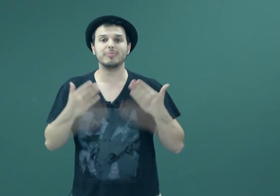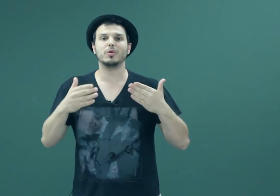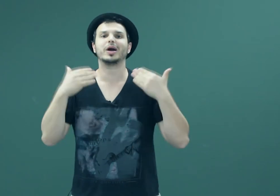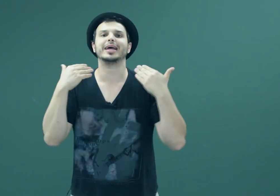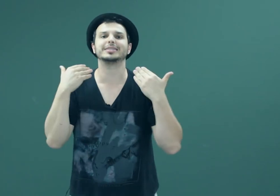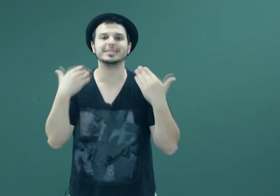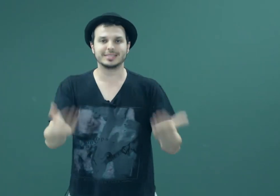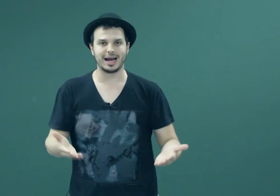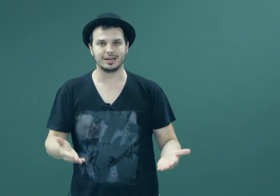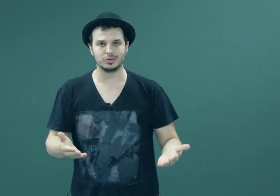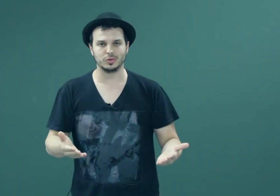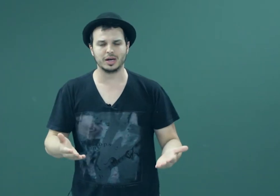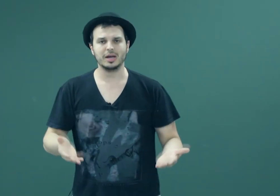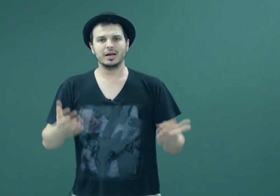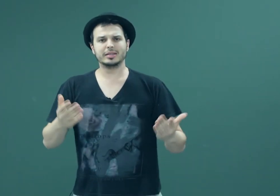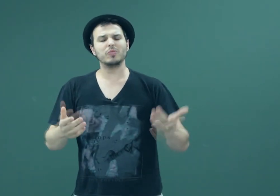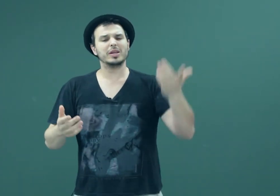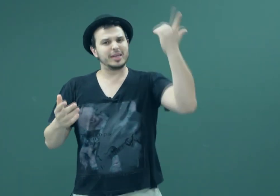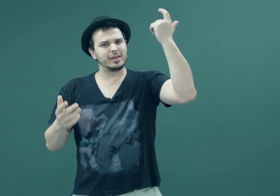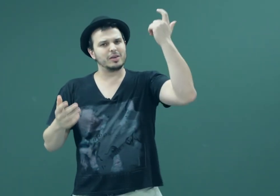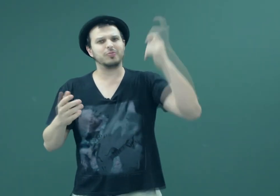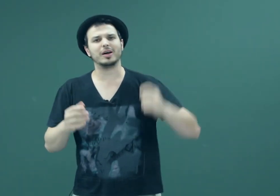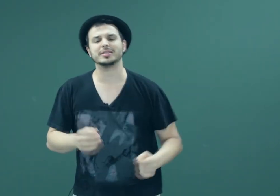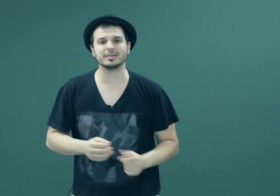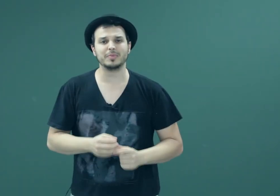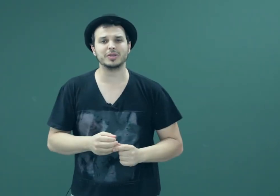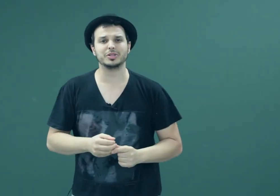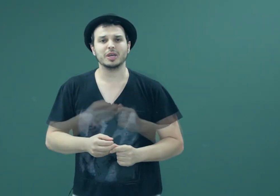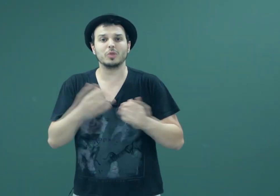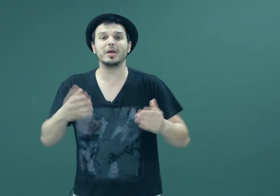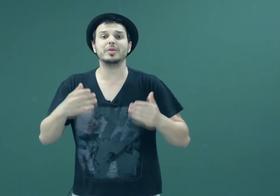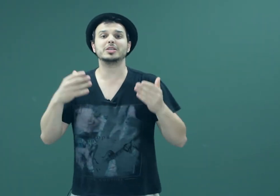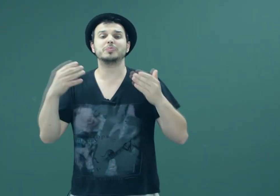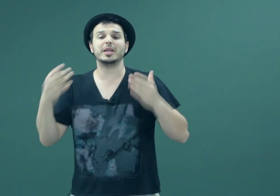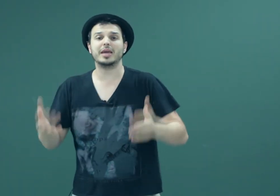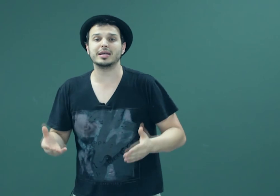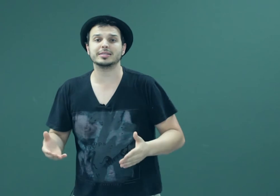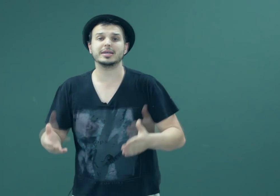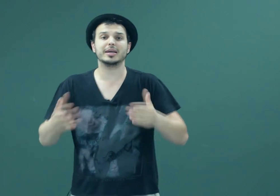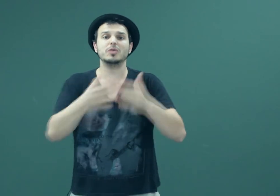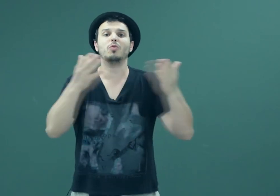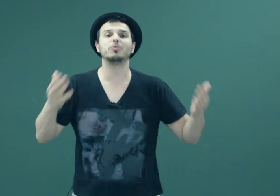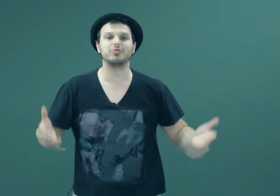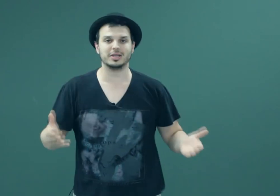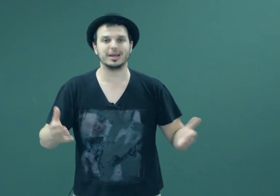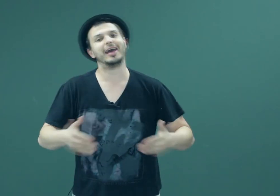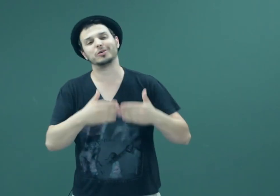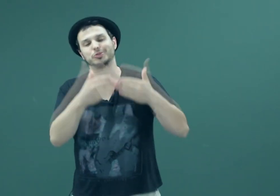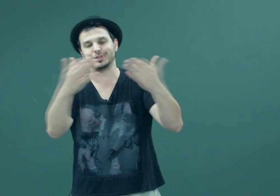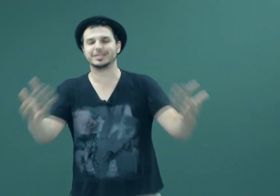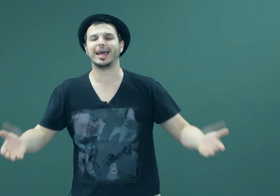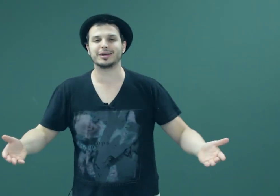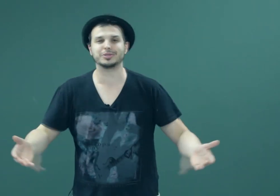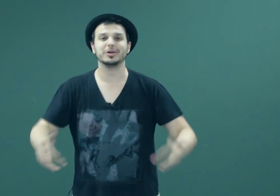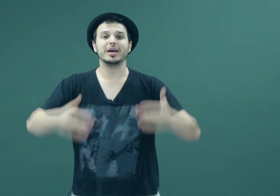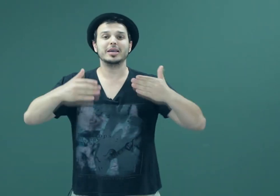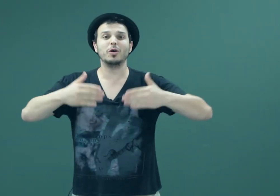democratizar a leitura. Tem um link aqui que eu falo exatamente sobre a minha experiência em ouvir. É, eu sou disléxico e